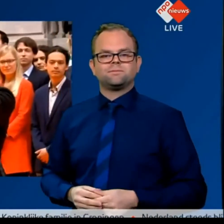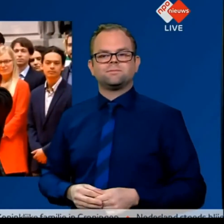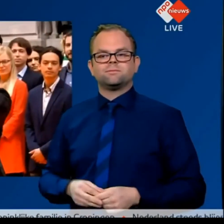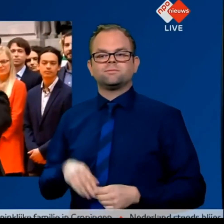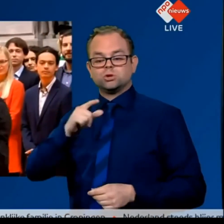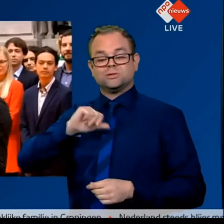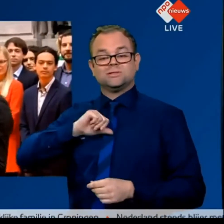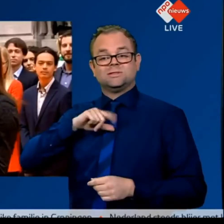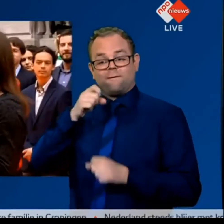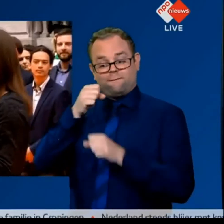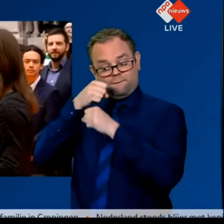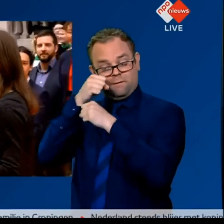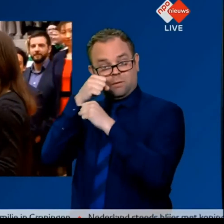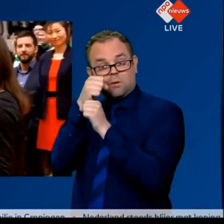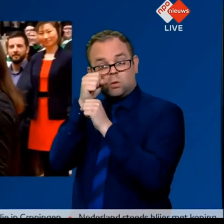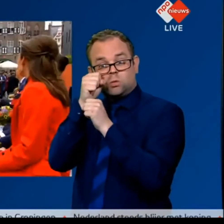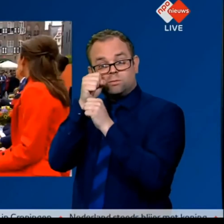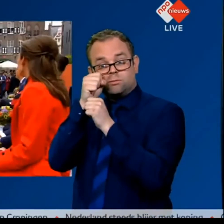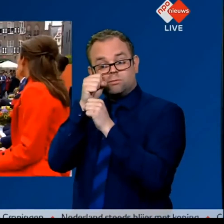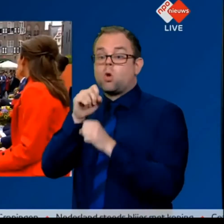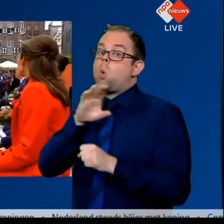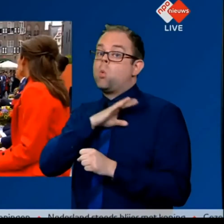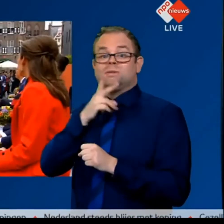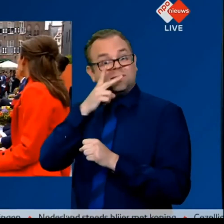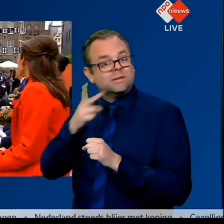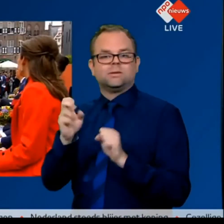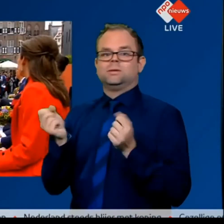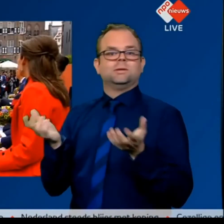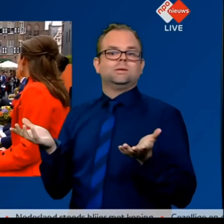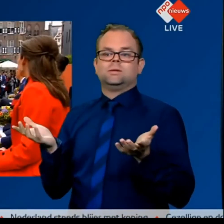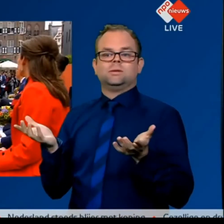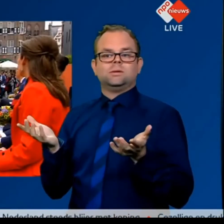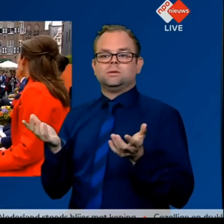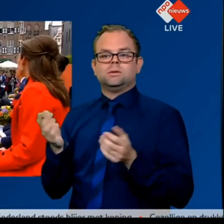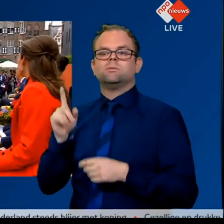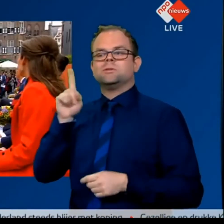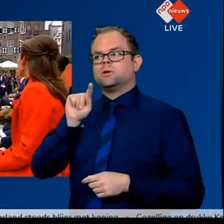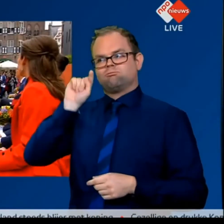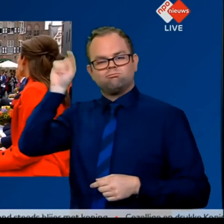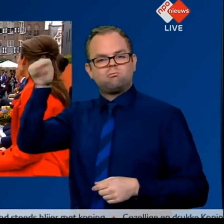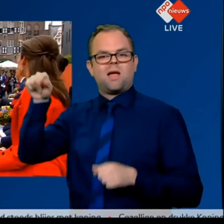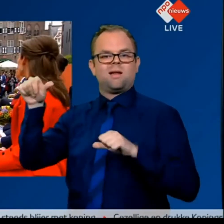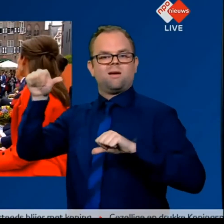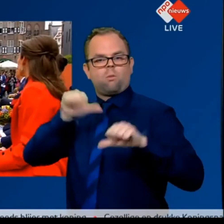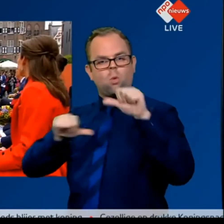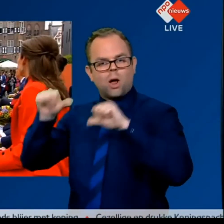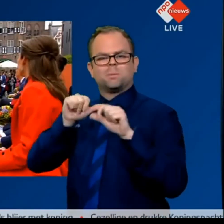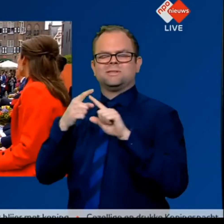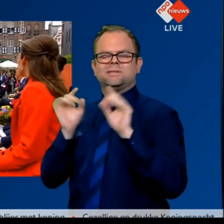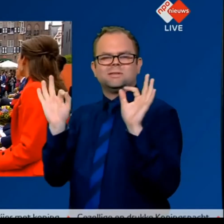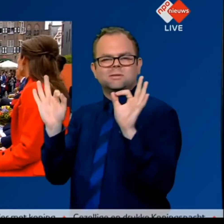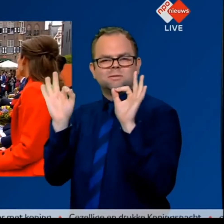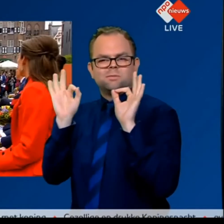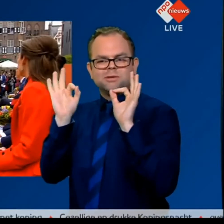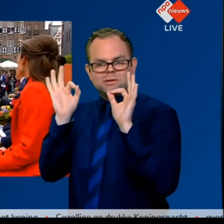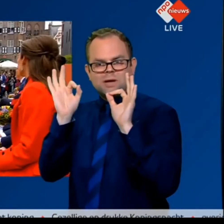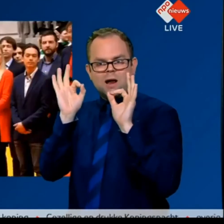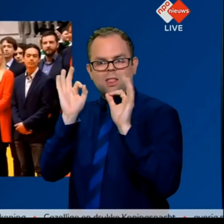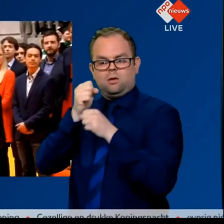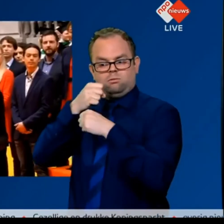Maar wij hebben in het lab een speciale microscoop. Met deze microscoop kunnen we de motoren niet zien, maar wel voelen.